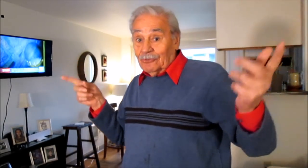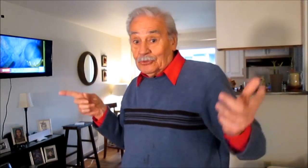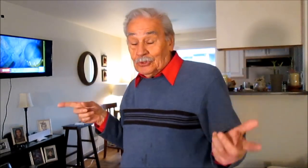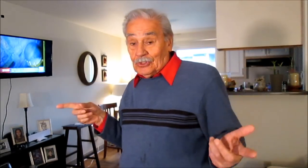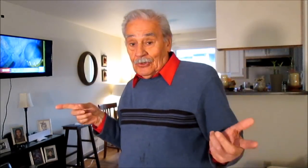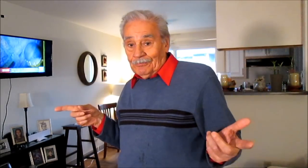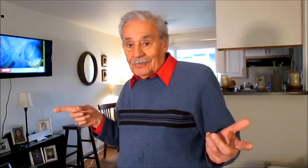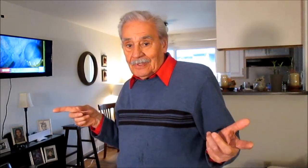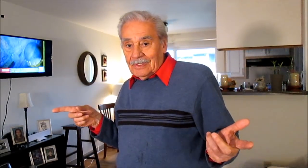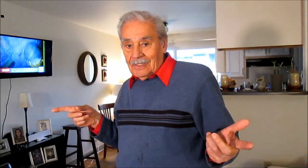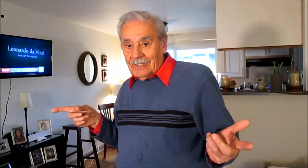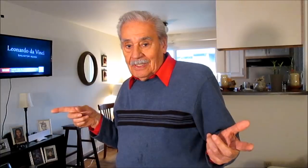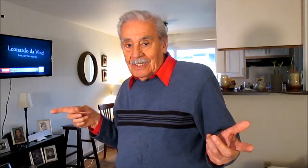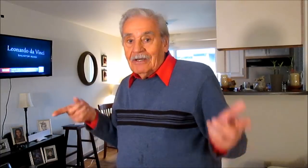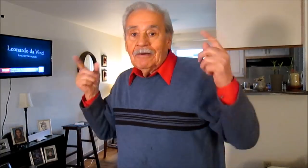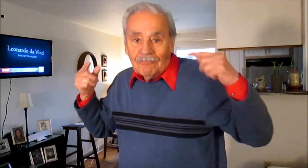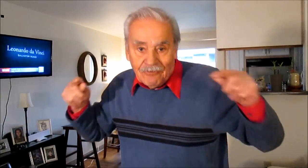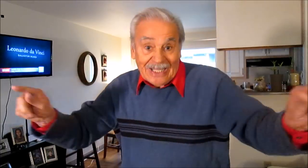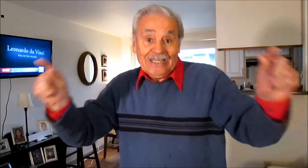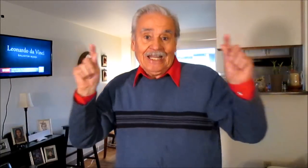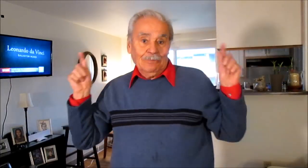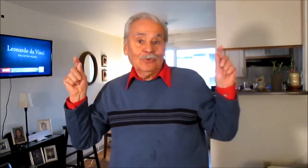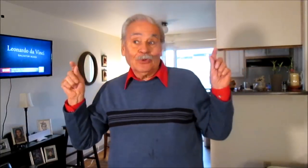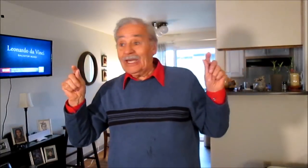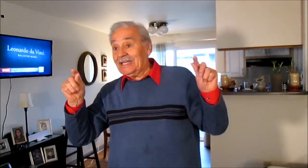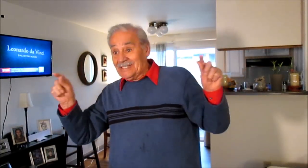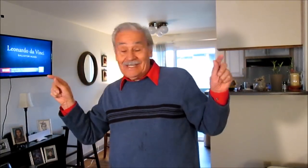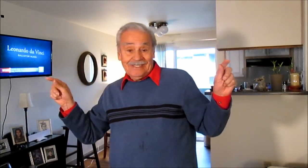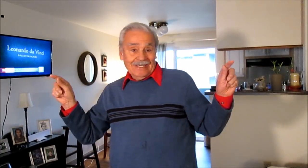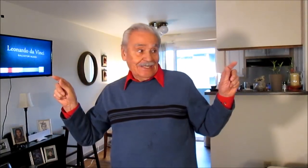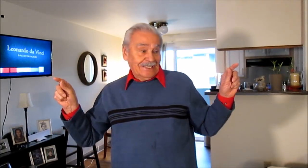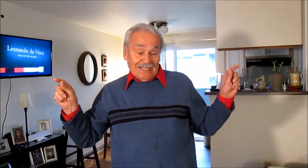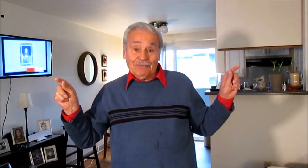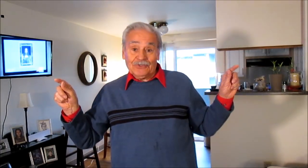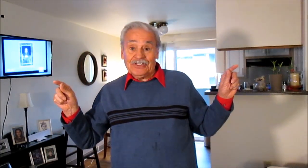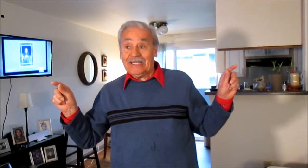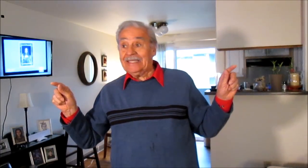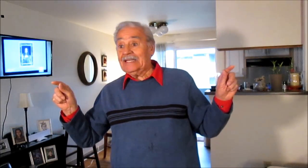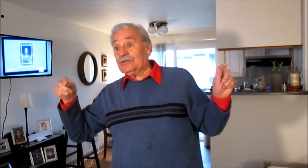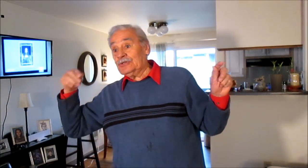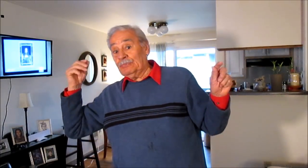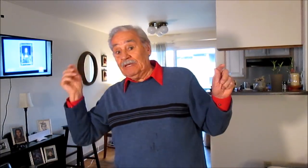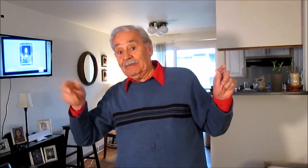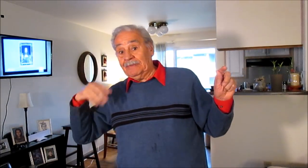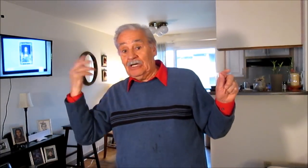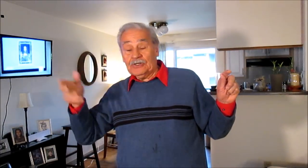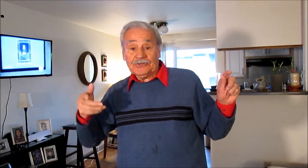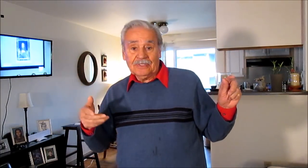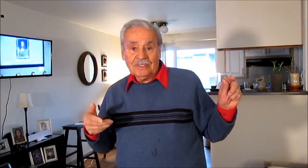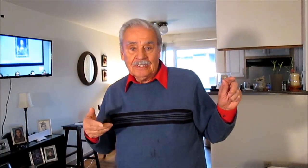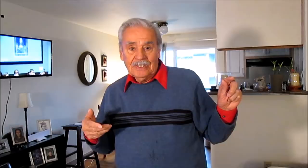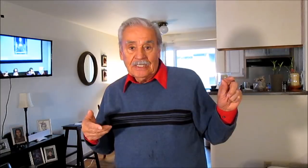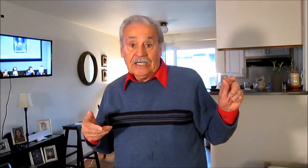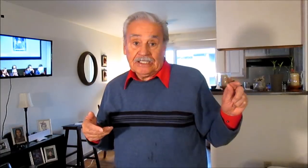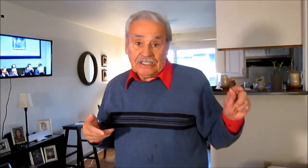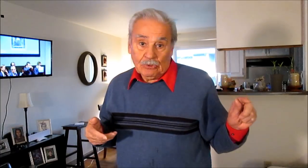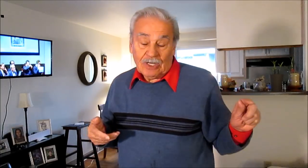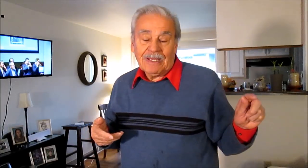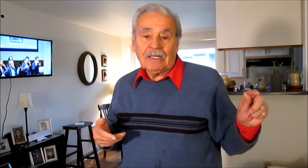futuro frente al mundo que existe y que tenemos y que está súper veloz y que te duermen